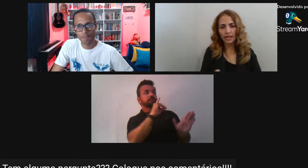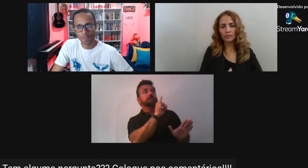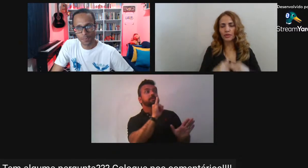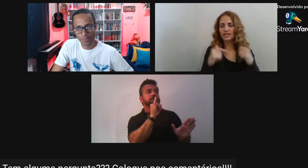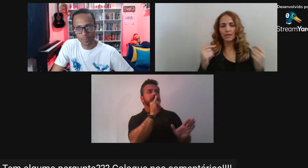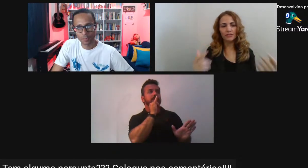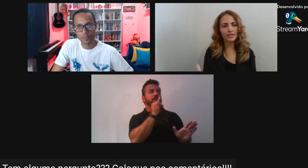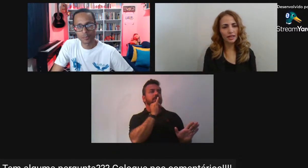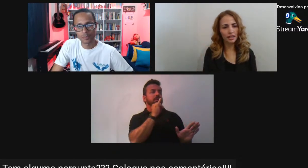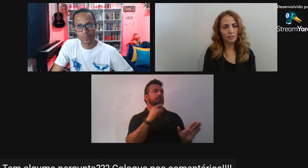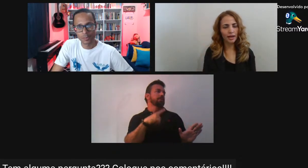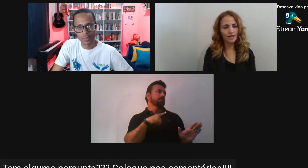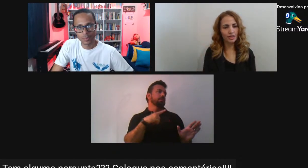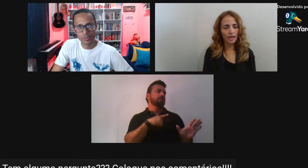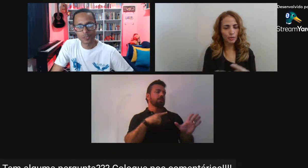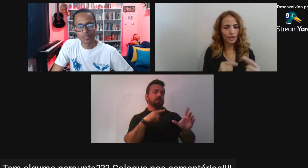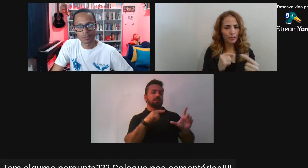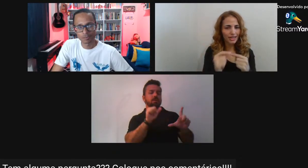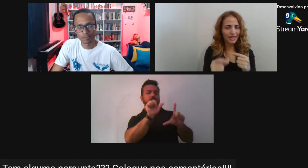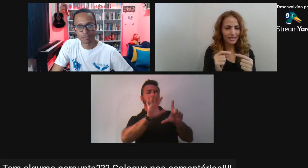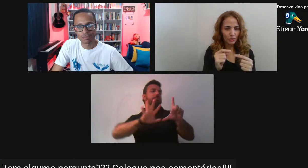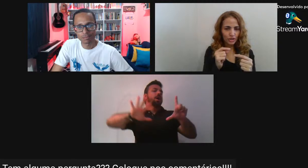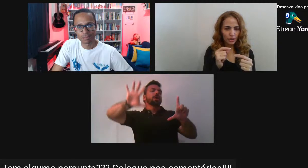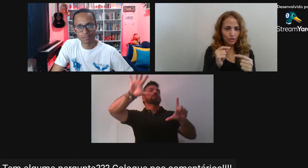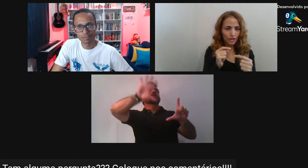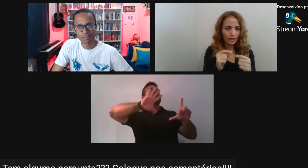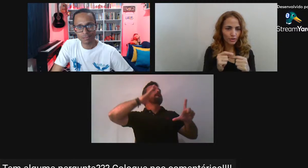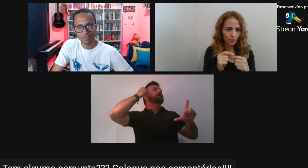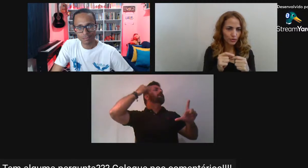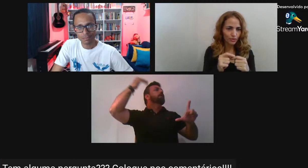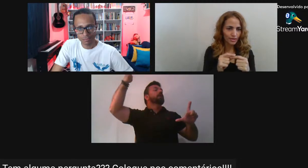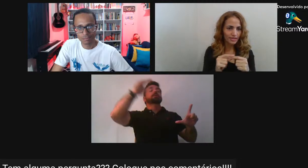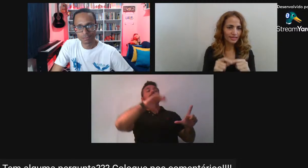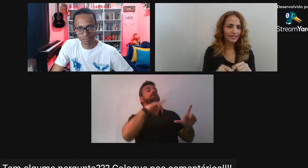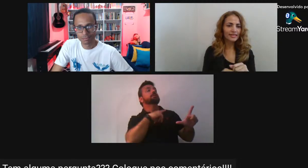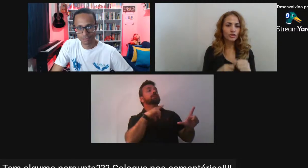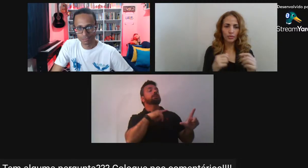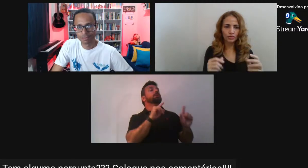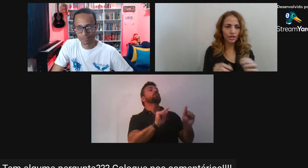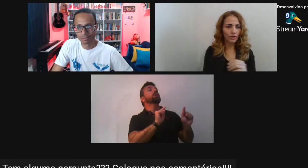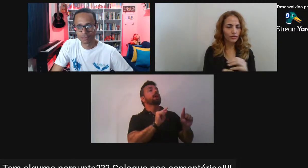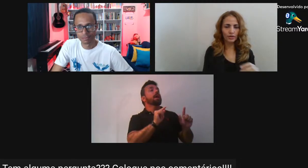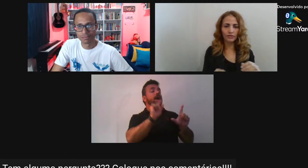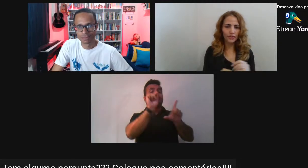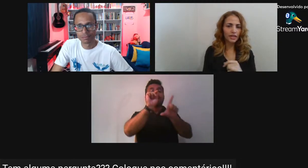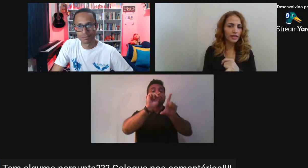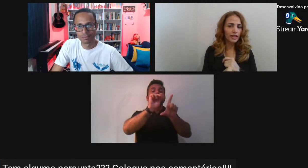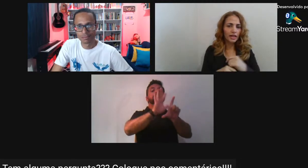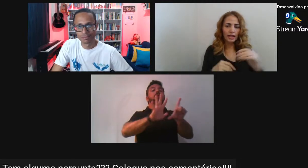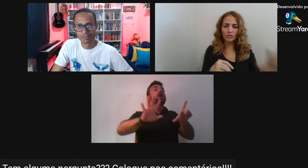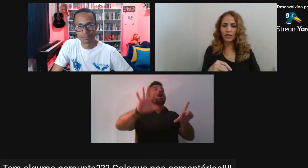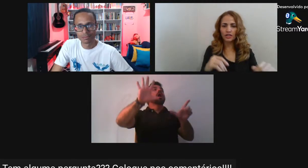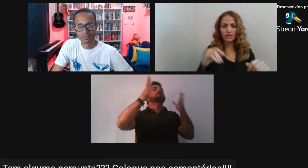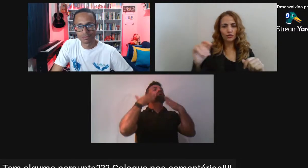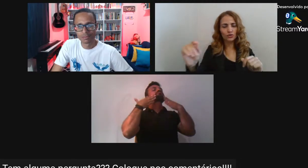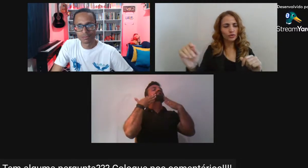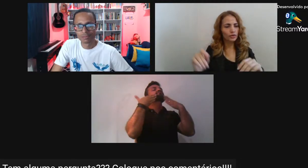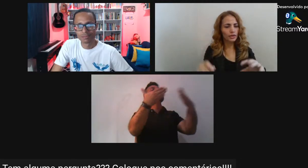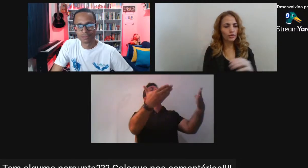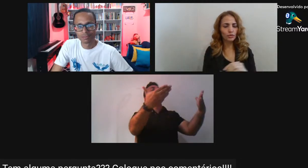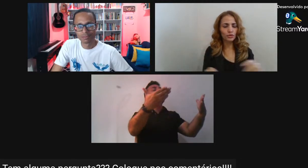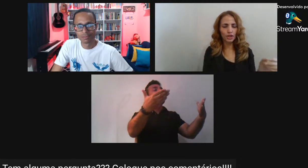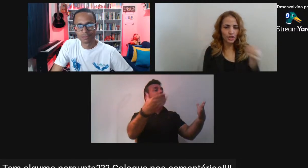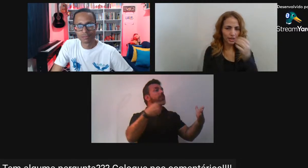cultura negra Pudesse manifestar a imagem Porque a imagem Ela tem um diálogo direto Com as pessoas De modo geral A fotografia As mídias